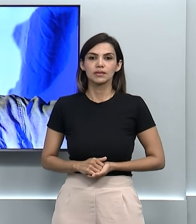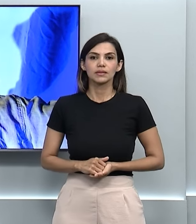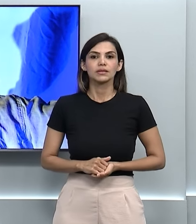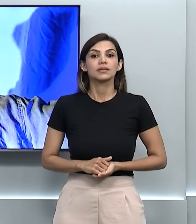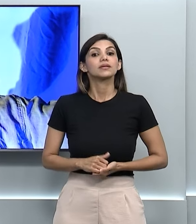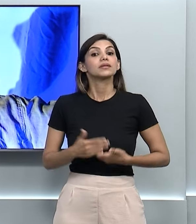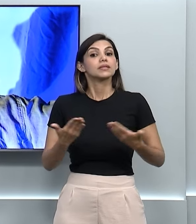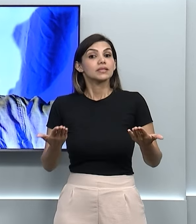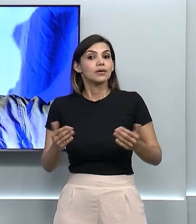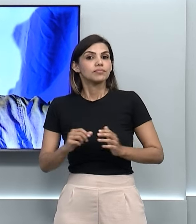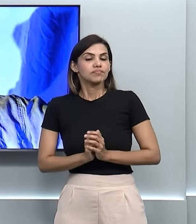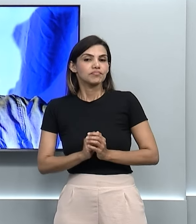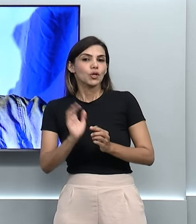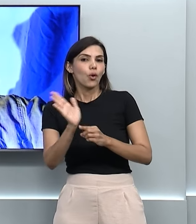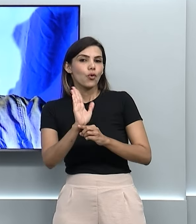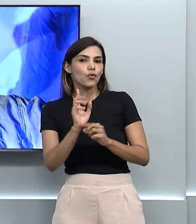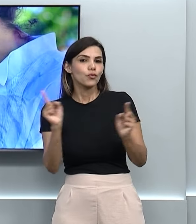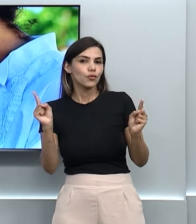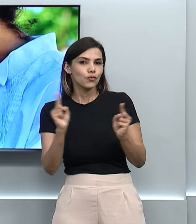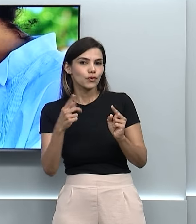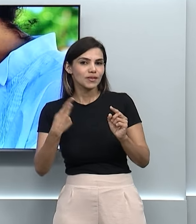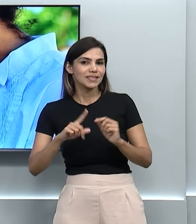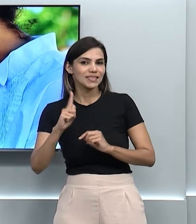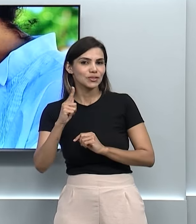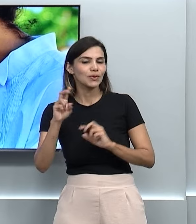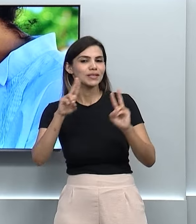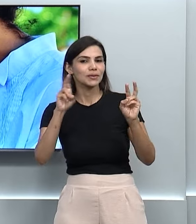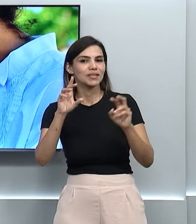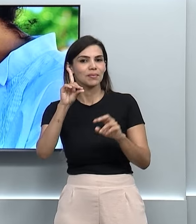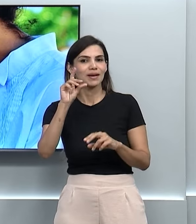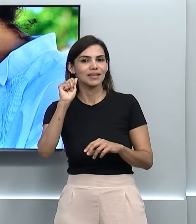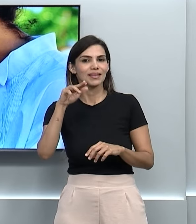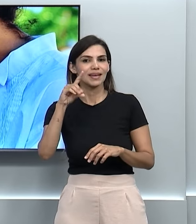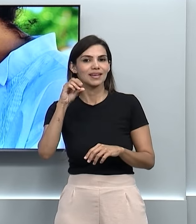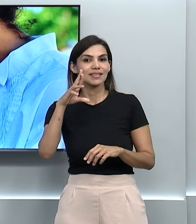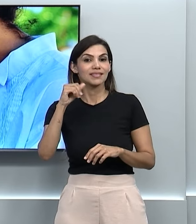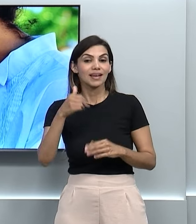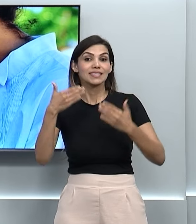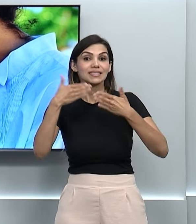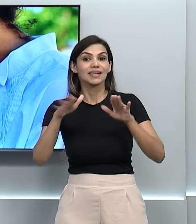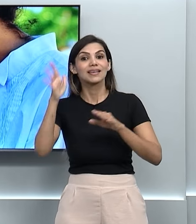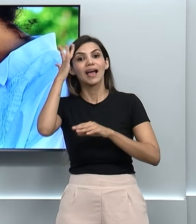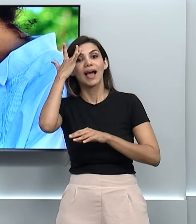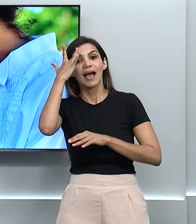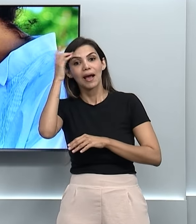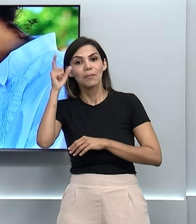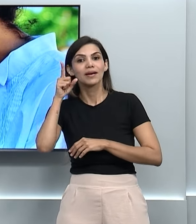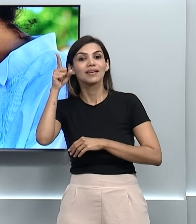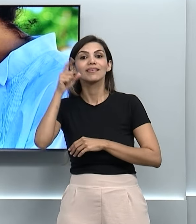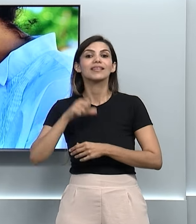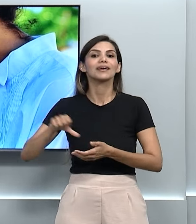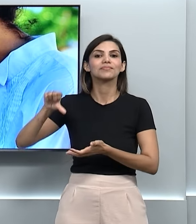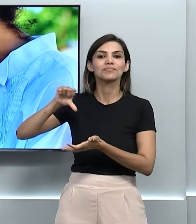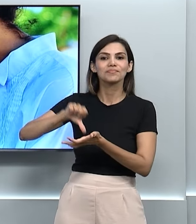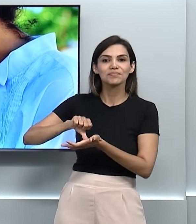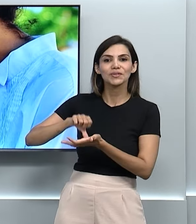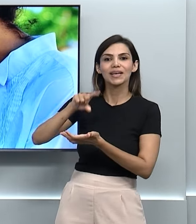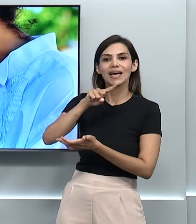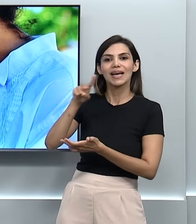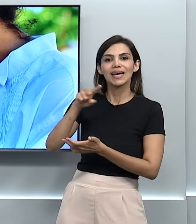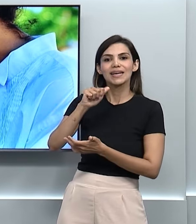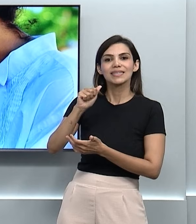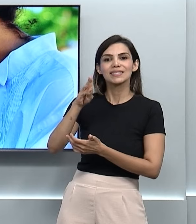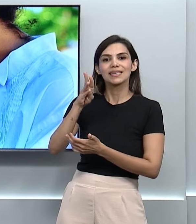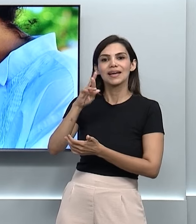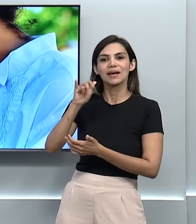Bom, e o curta-metragem goiano Dandara estreia amanhã no Cine Clube Zabriski. O filme foi realizado